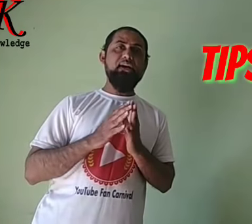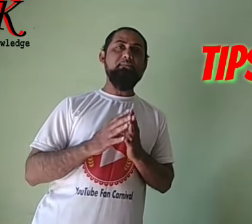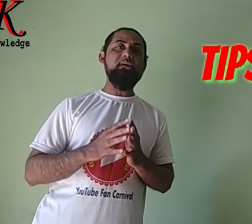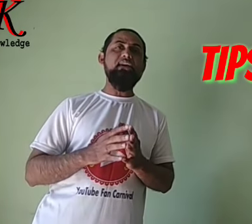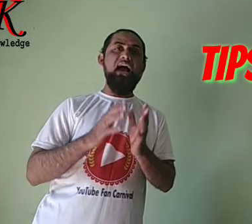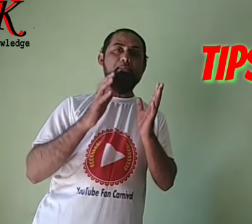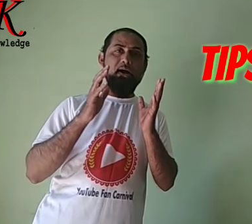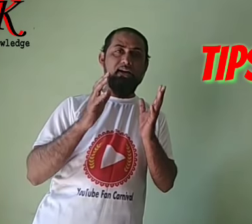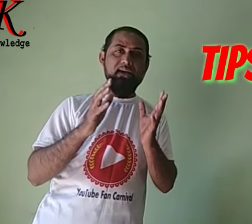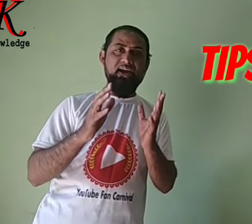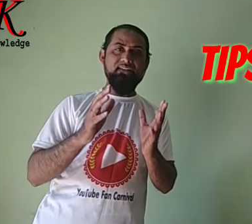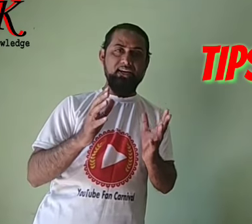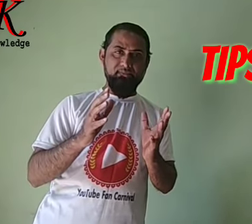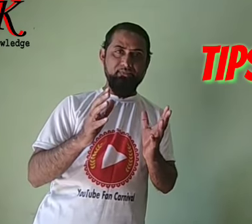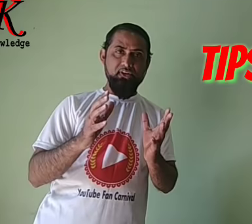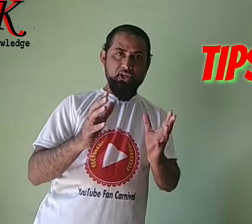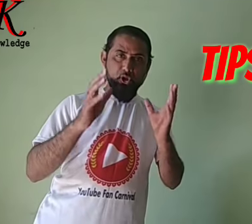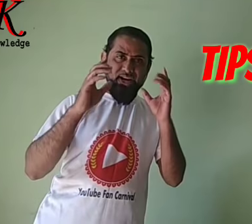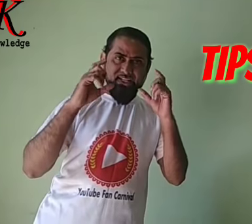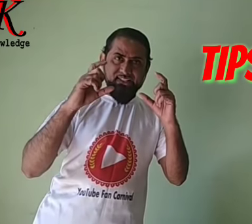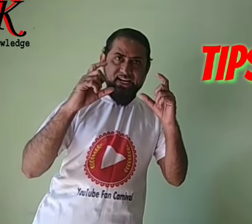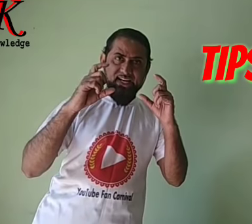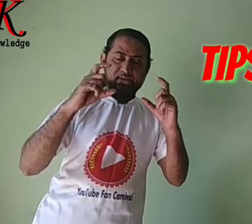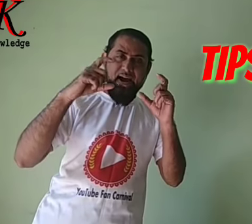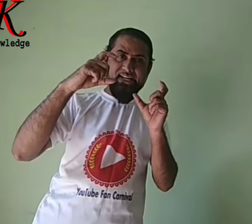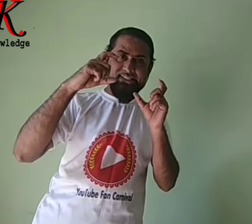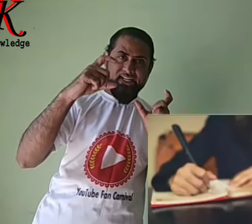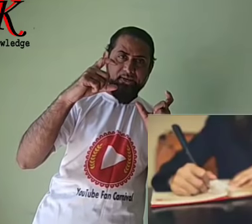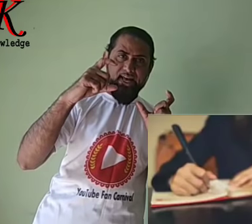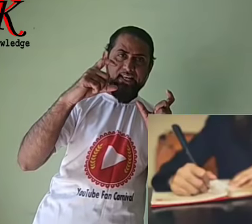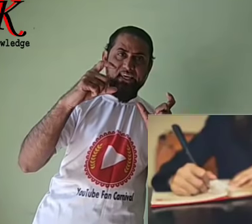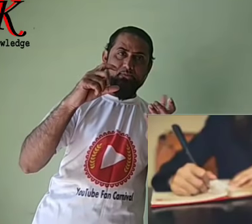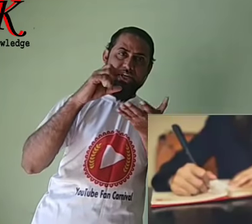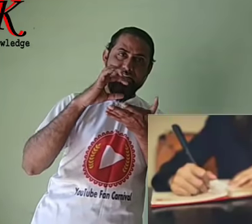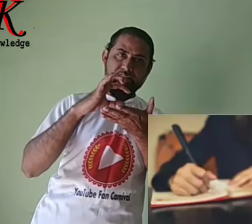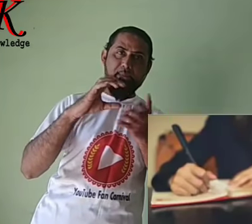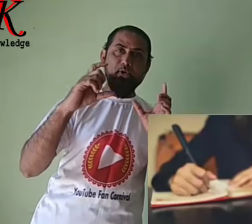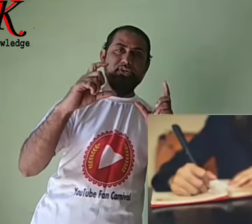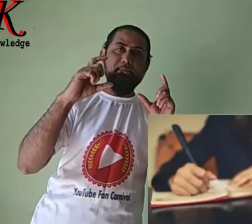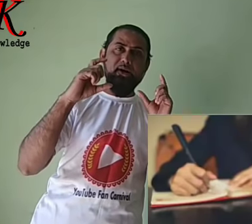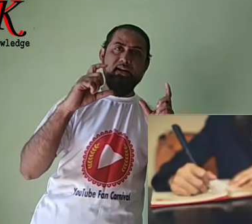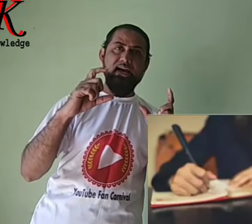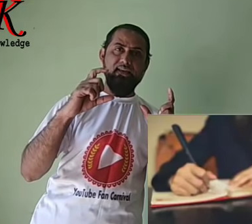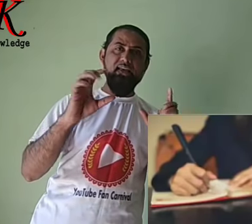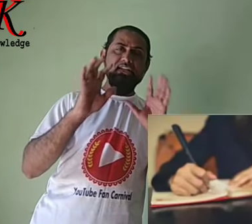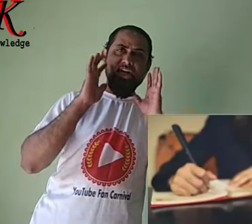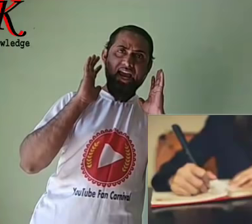कभी भी आप पढ़ने वैथें तो एक decided mindset बना लें कि मुझे इतना portion पढ़ना है चाहे